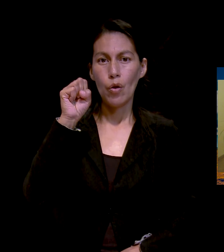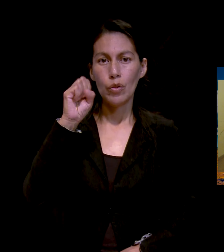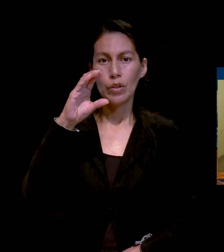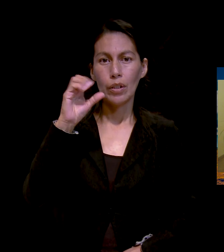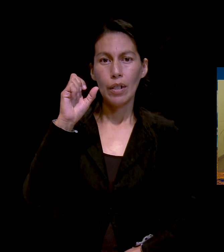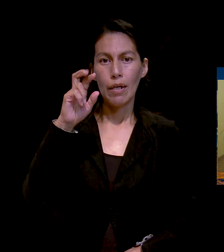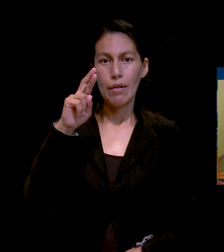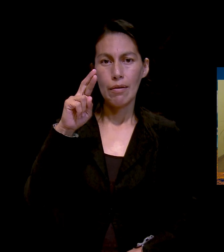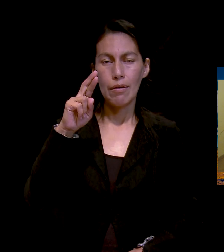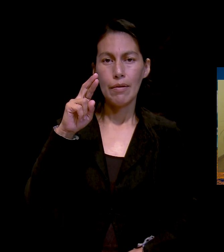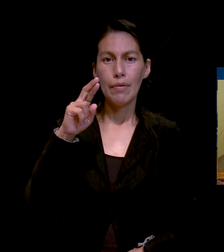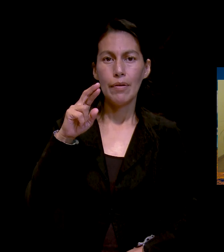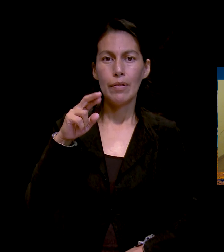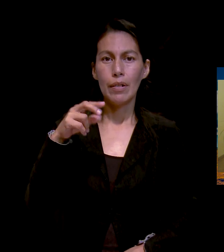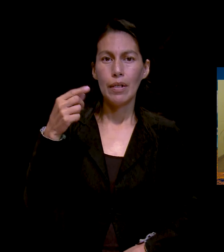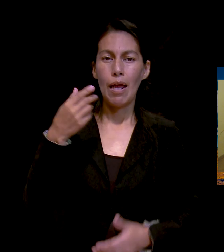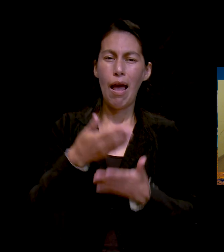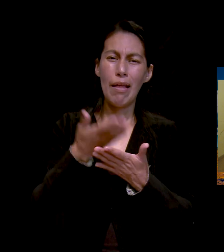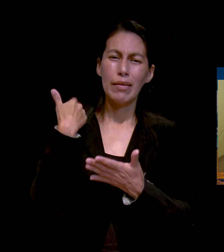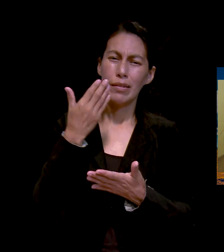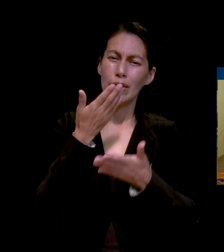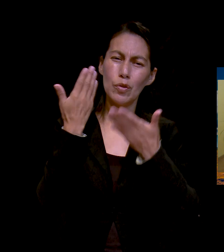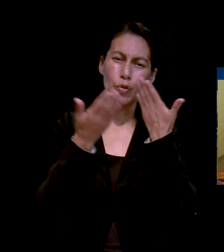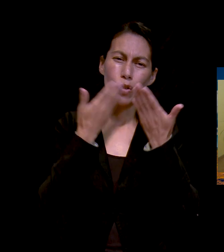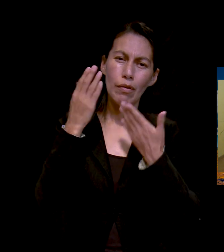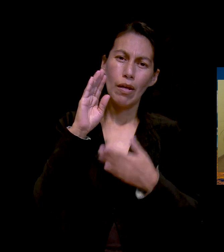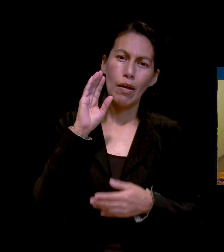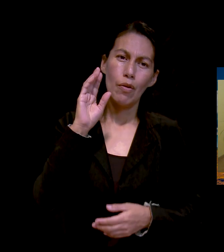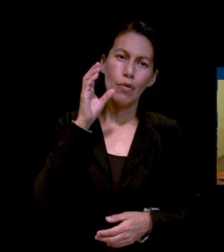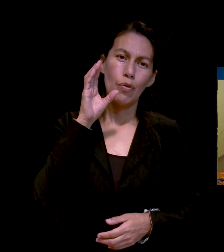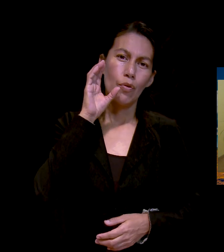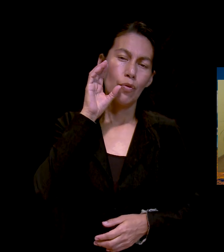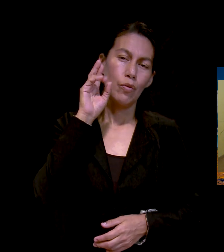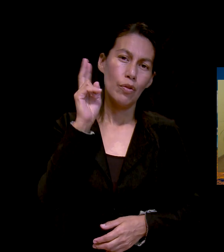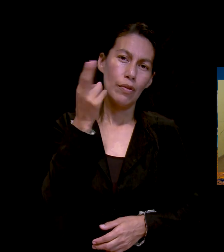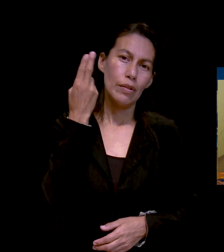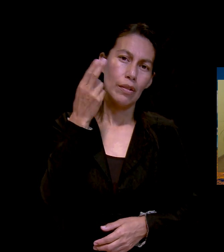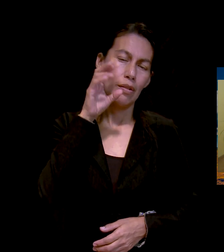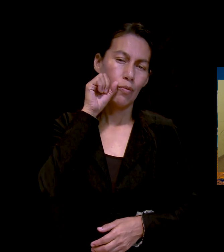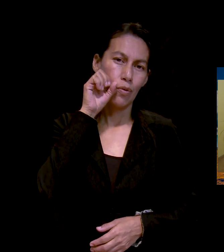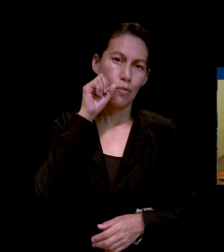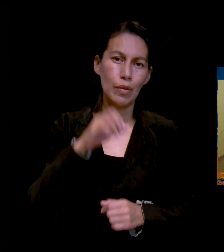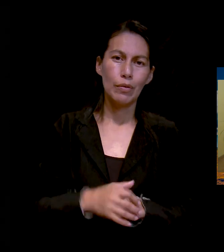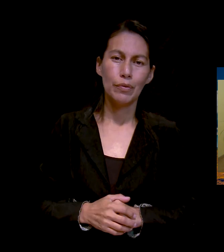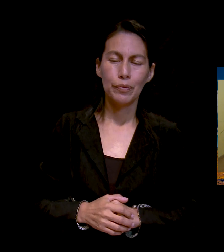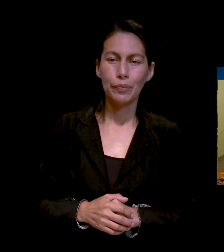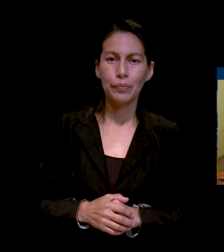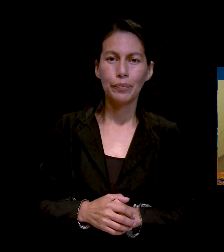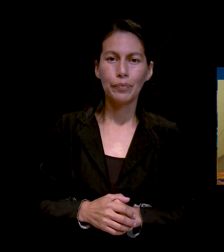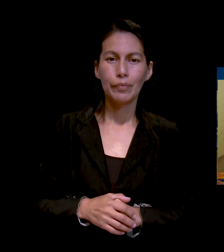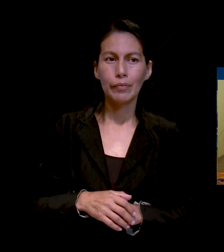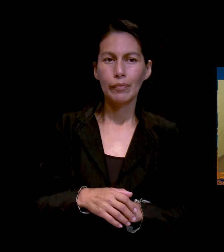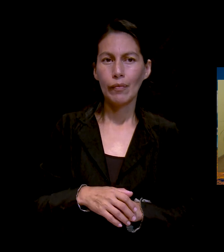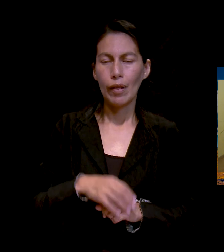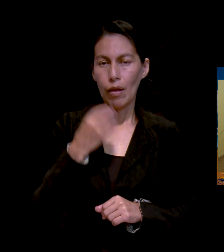estar orando por esta petición. María Inés, bendice